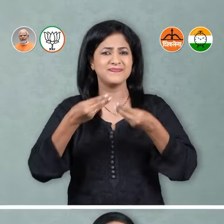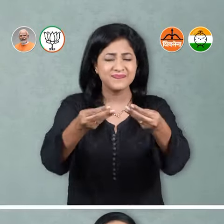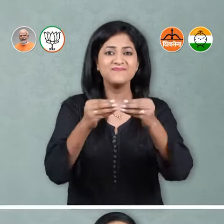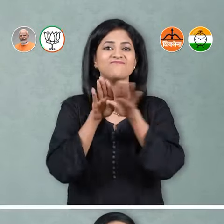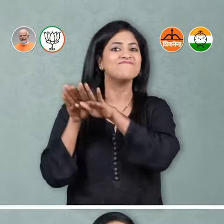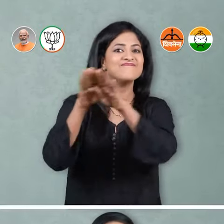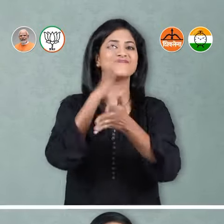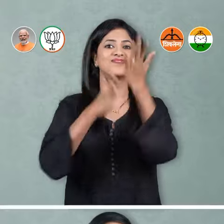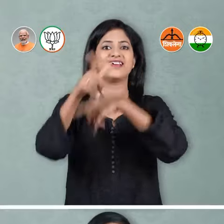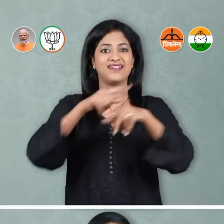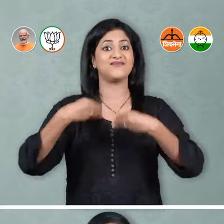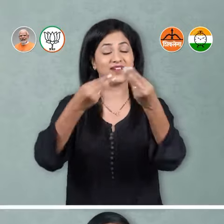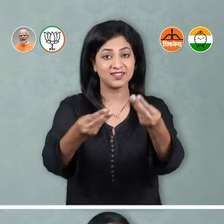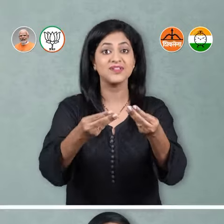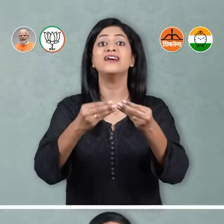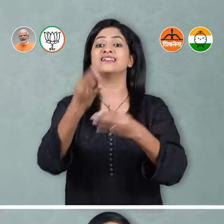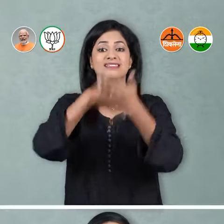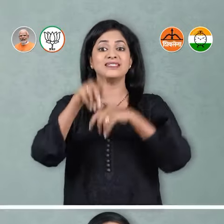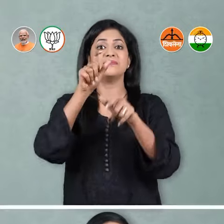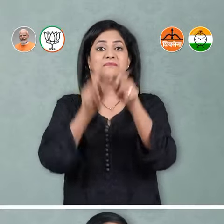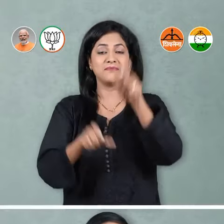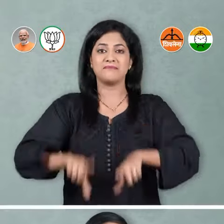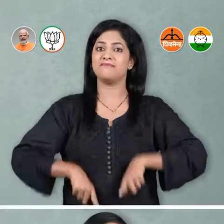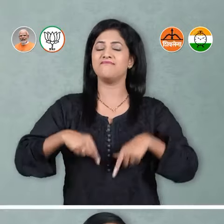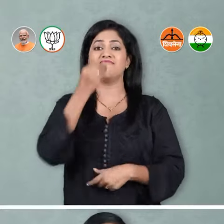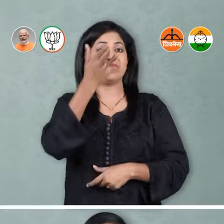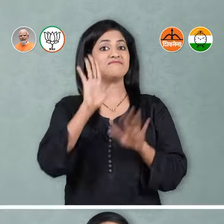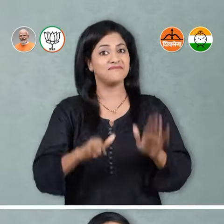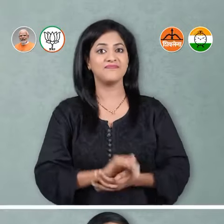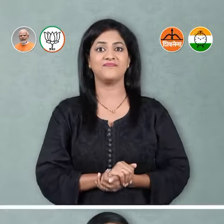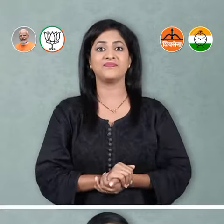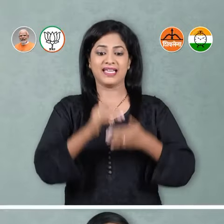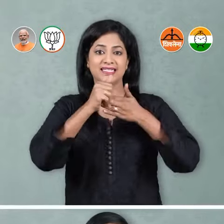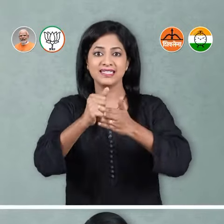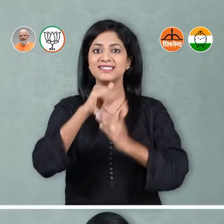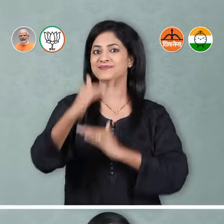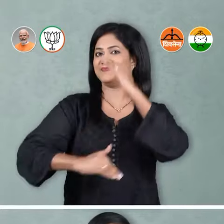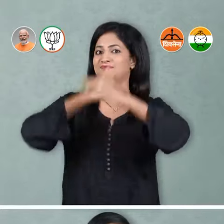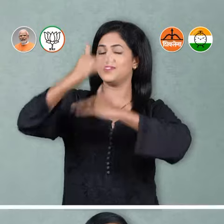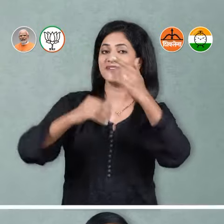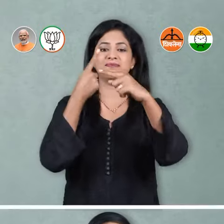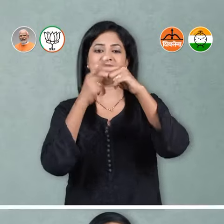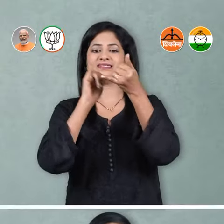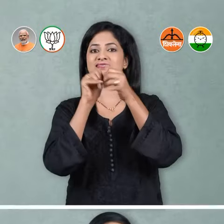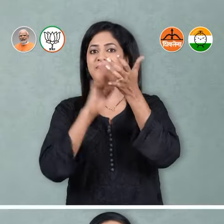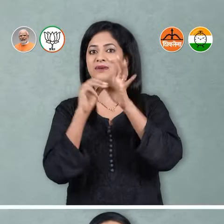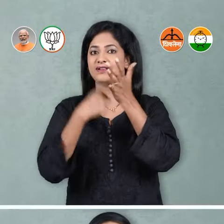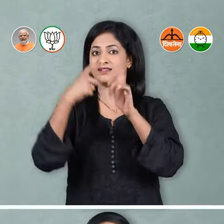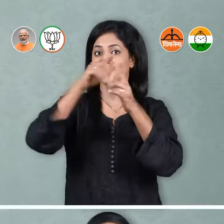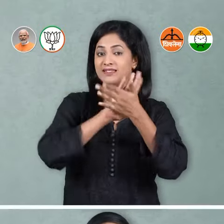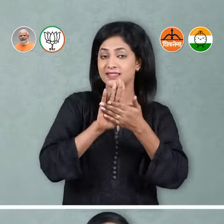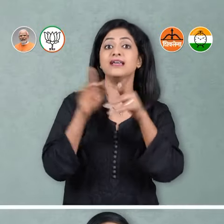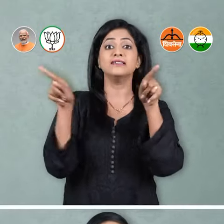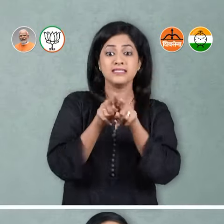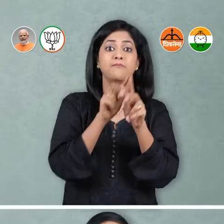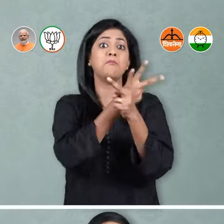साथी स्टैंडर्ड साइन लेंग्वेज आणून दिव्यांगान सा जीवन अधिक सोपकेले दिशा, विकास आणी